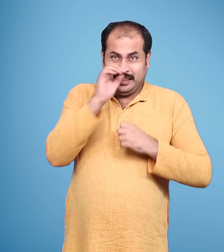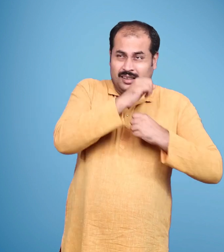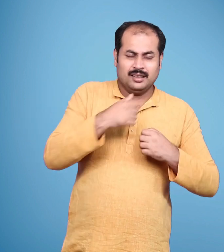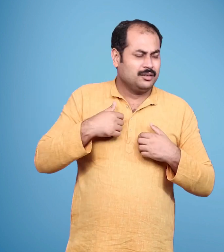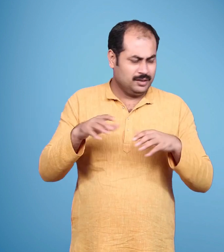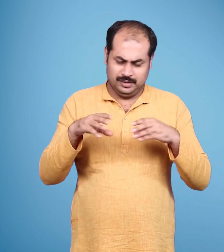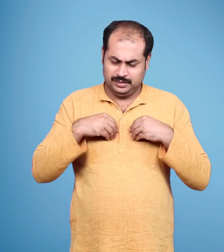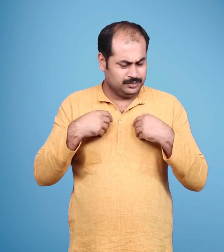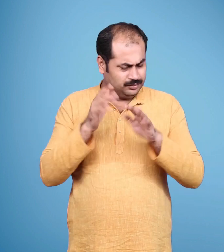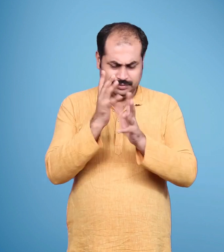दिया